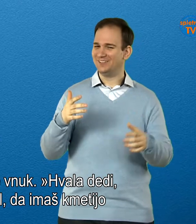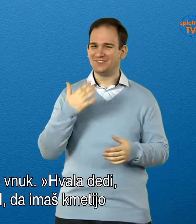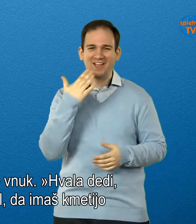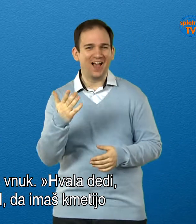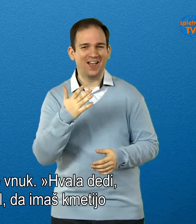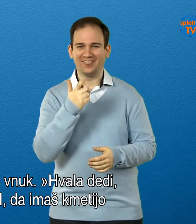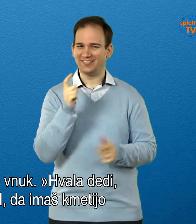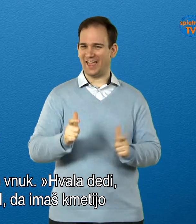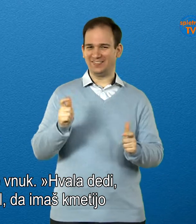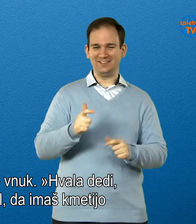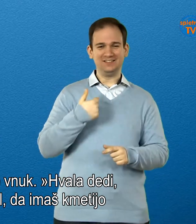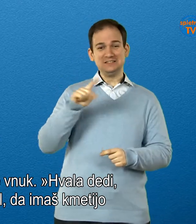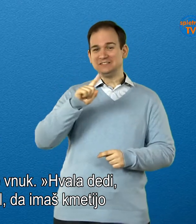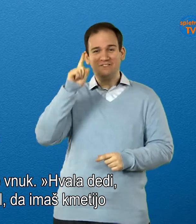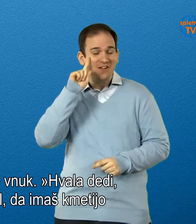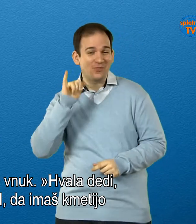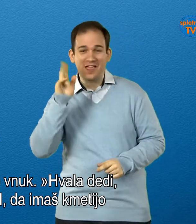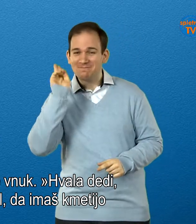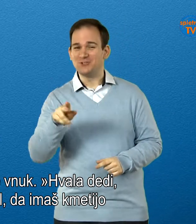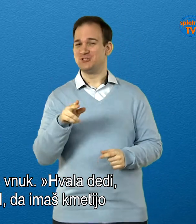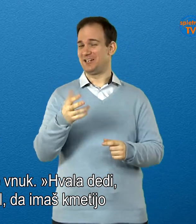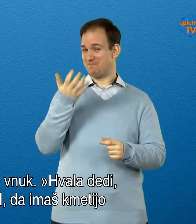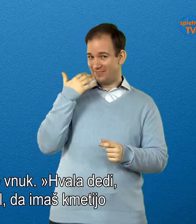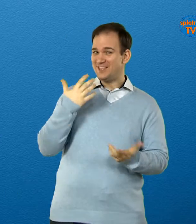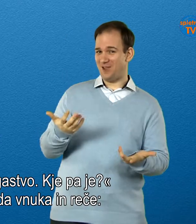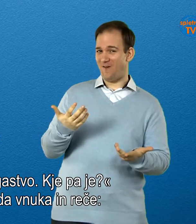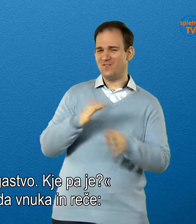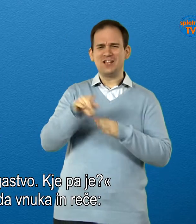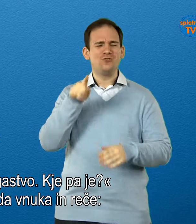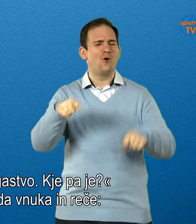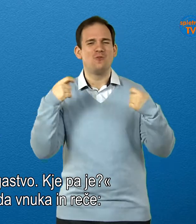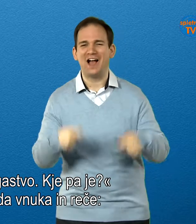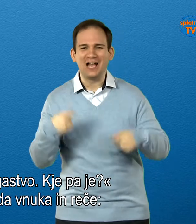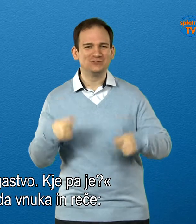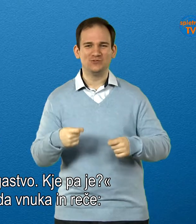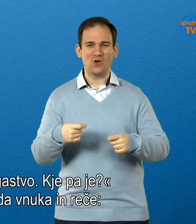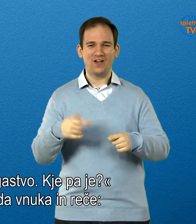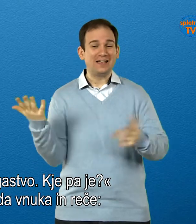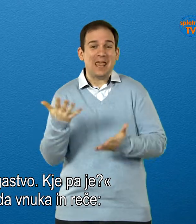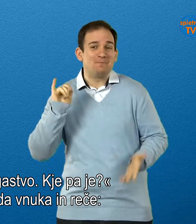Hvala, dedi, nisem vedel, da imaš kmetijo in vse to bogatstvo. Kje pa je?